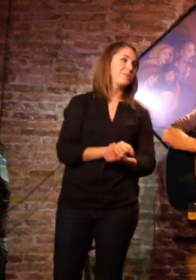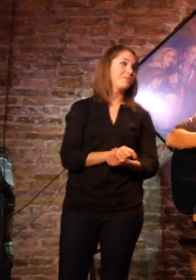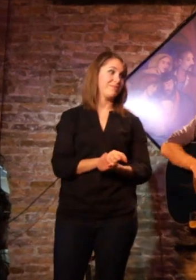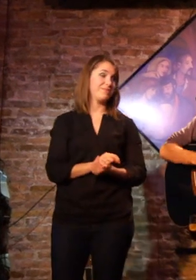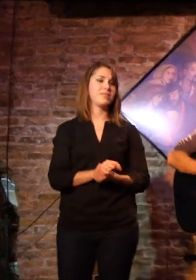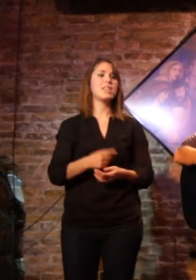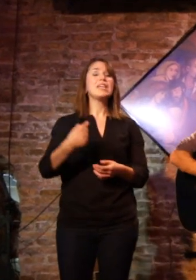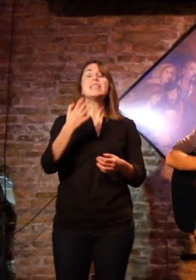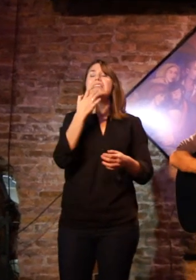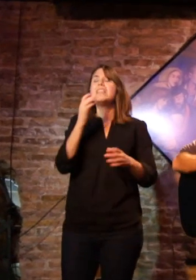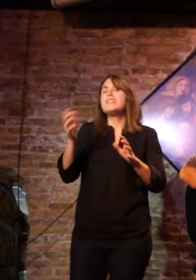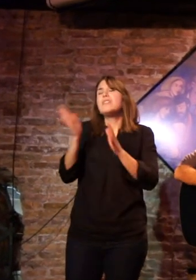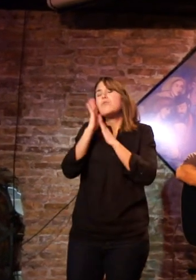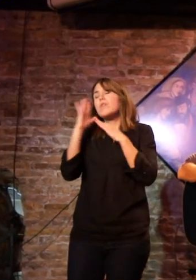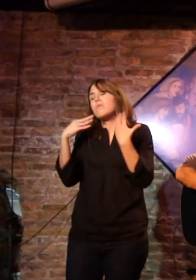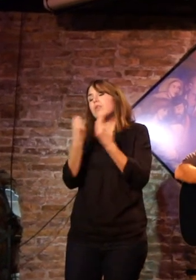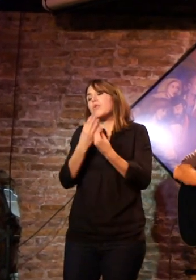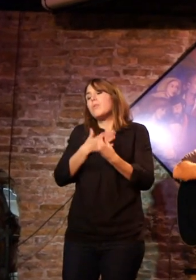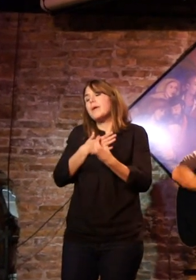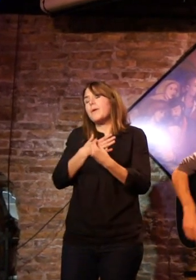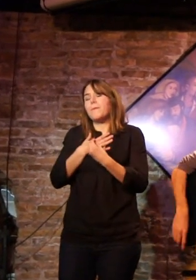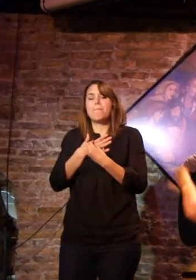Me doy la manda si duermes a mi lado.